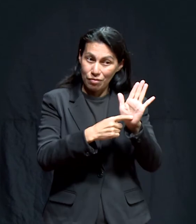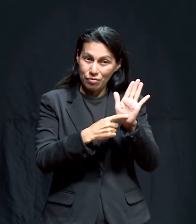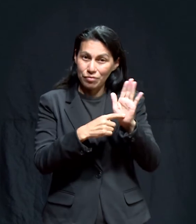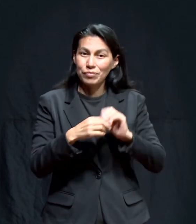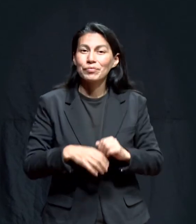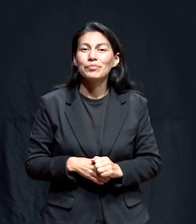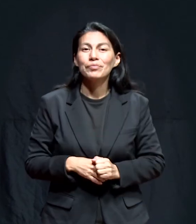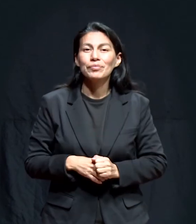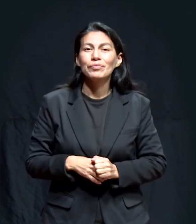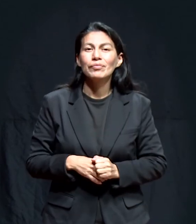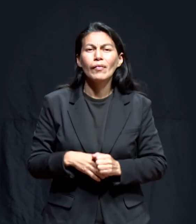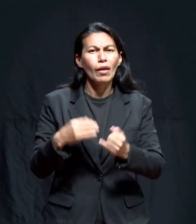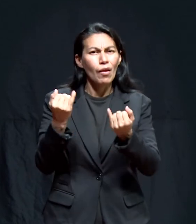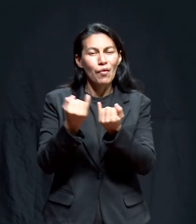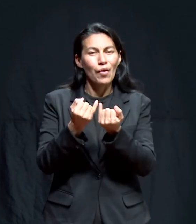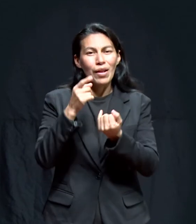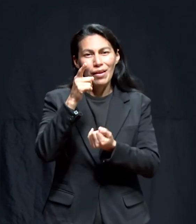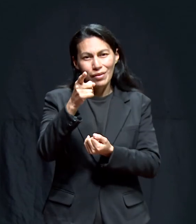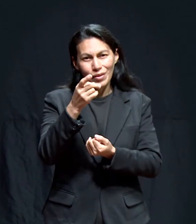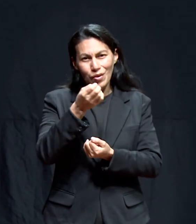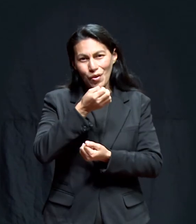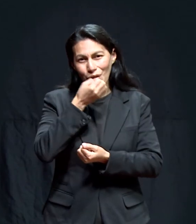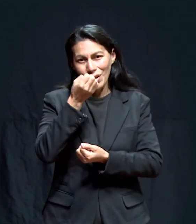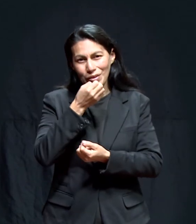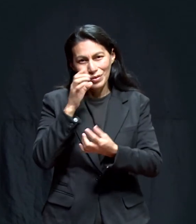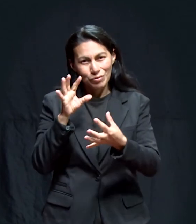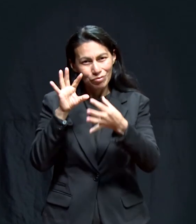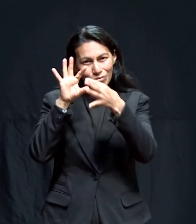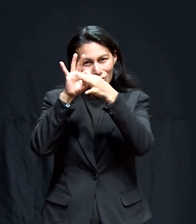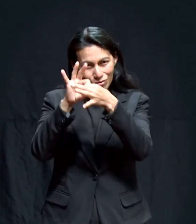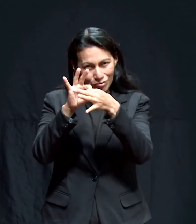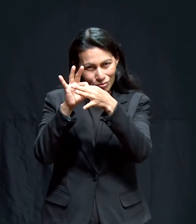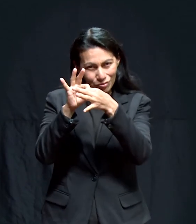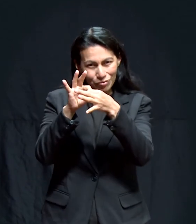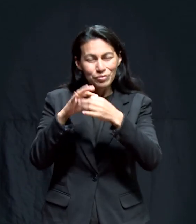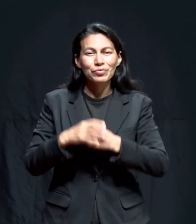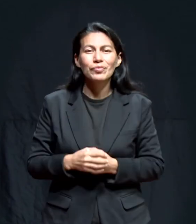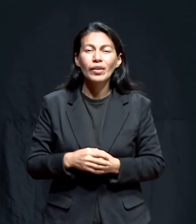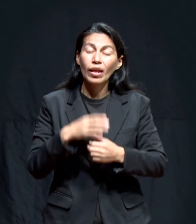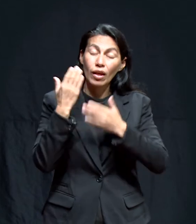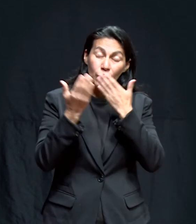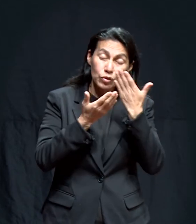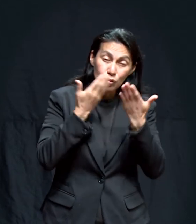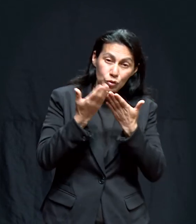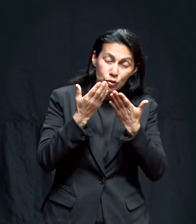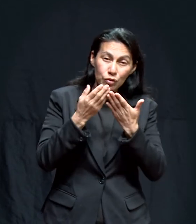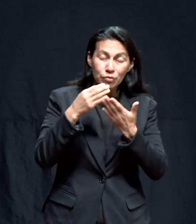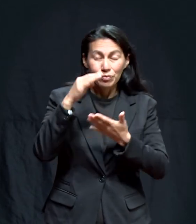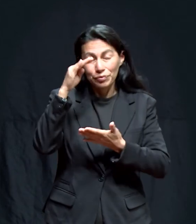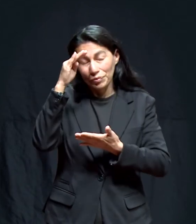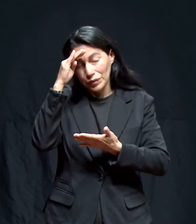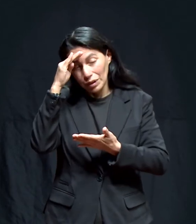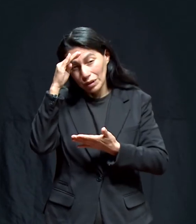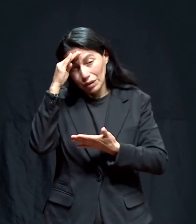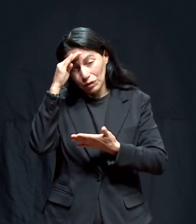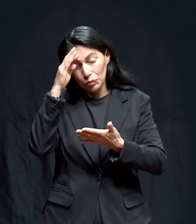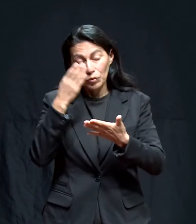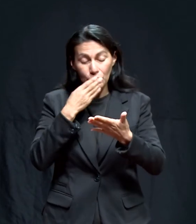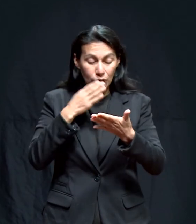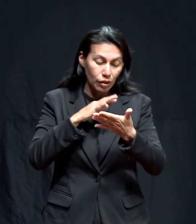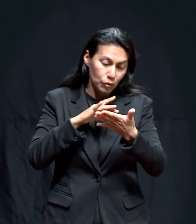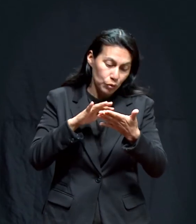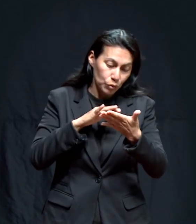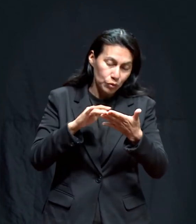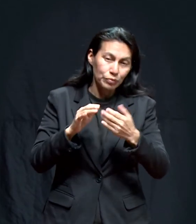también anhela revelarse a ti en oración, estudio y meditación. Por eso,